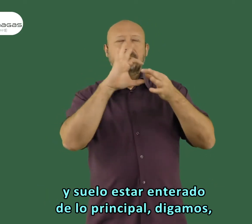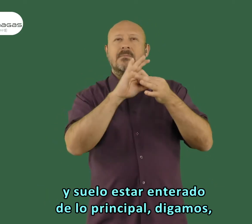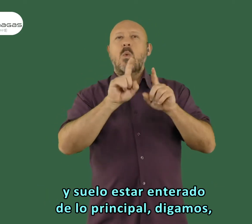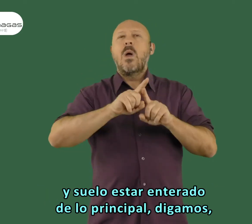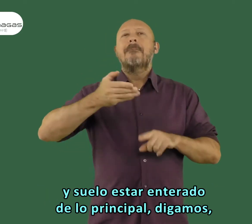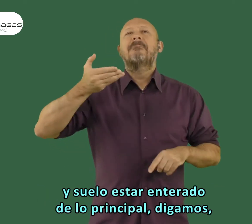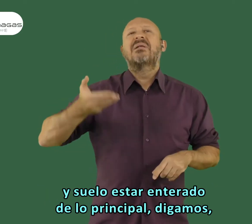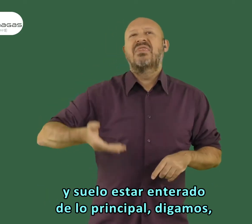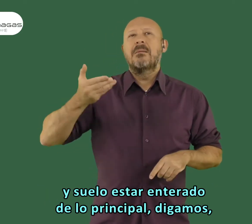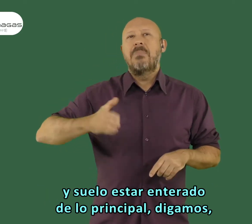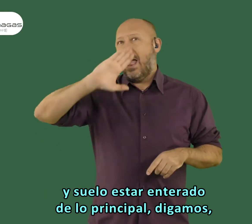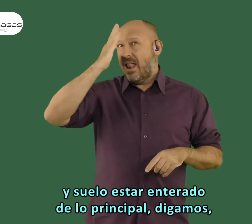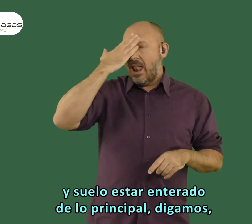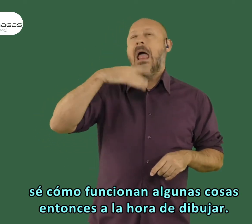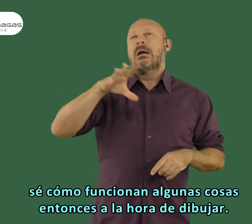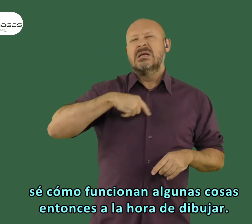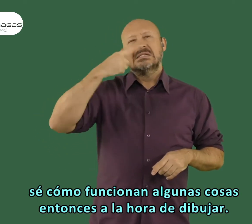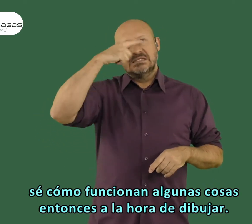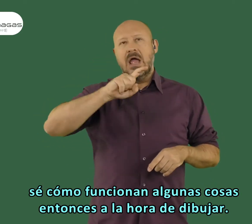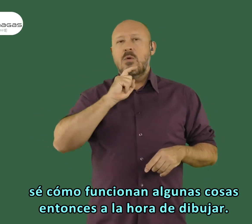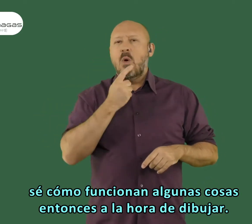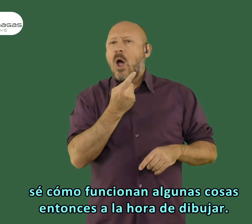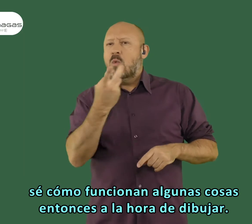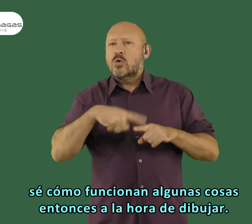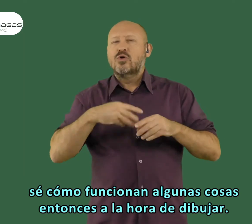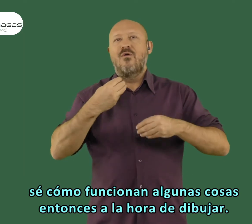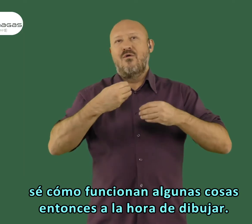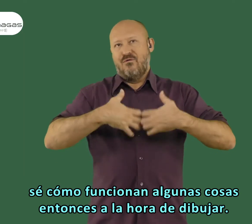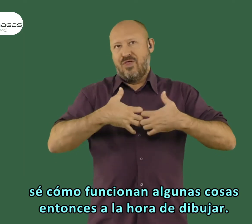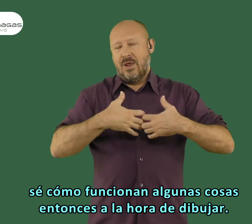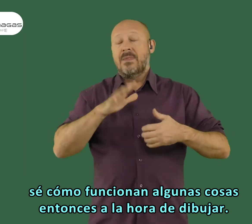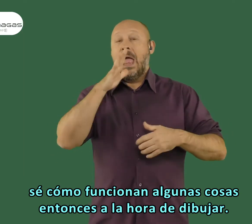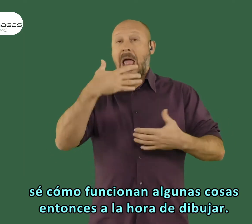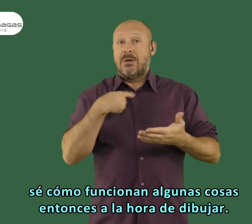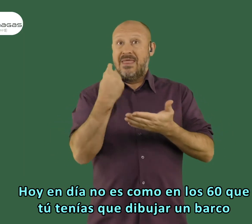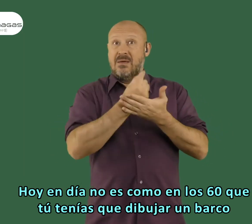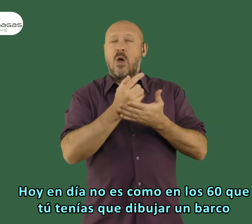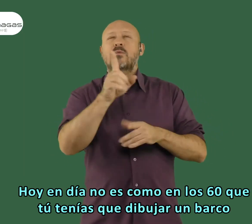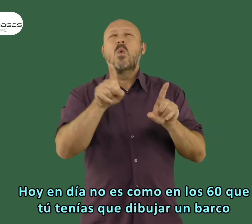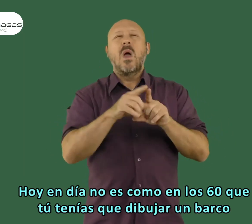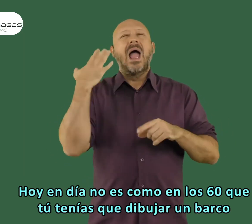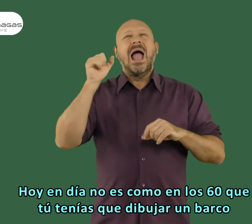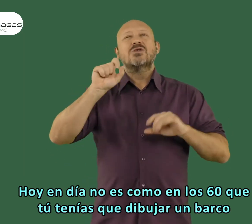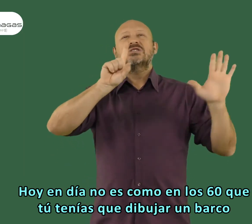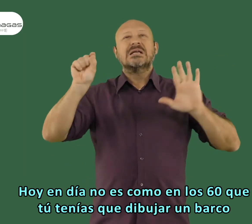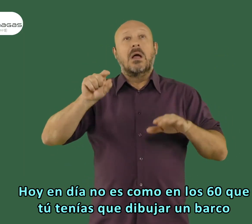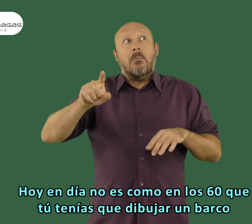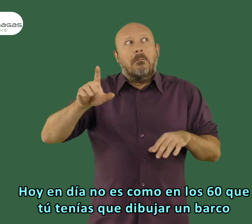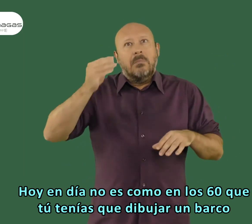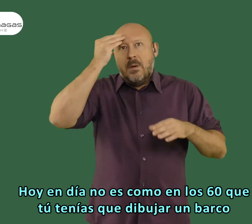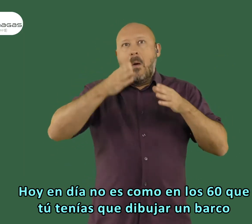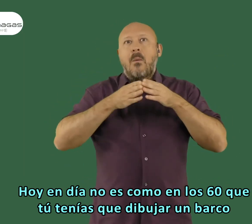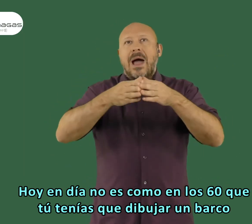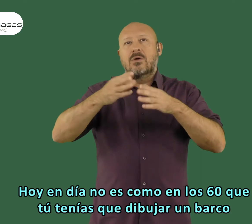suelo estar enterado de lo principal, digamos. Sé cómo funcionan algunas cosas. Entonces, a la hora de dibujar, hoy en día no es como en los